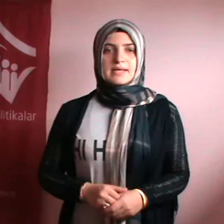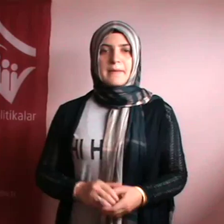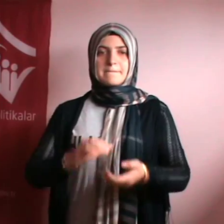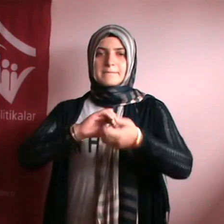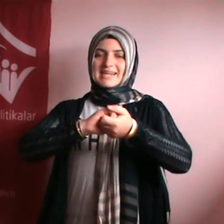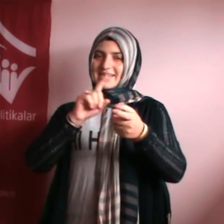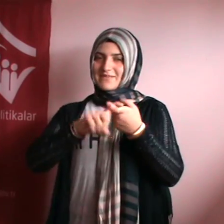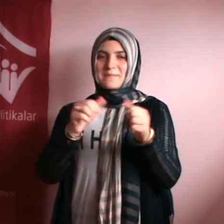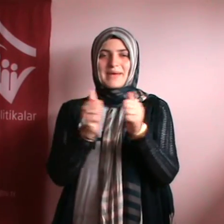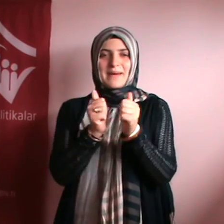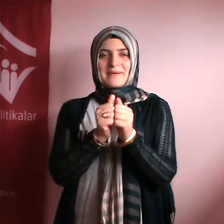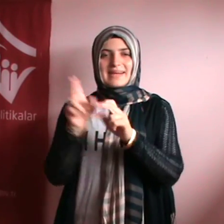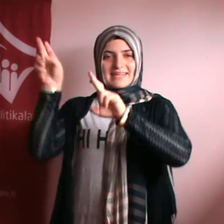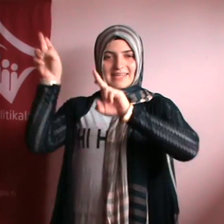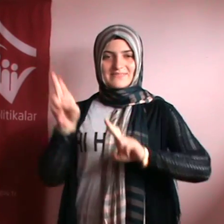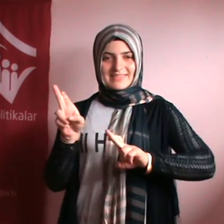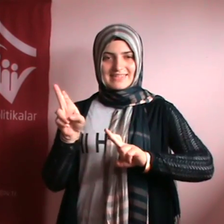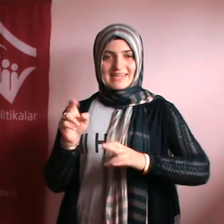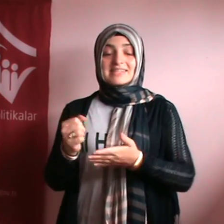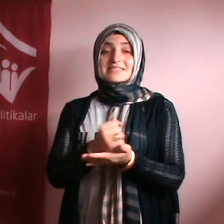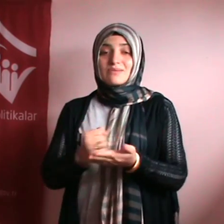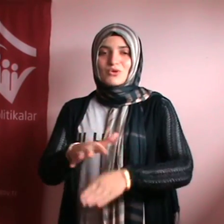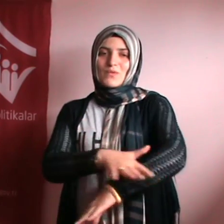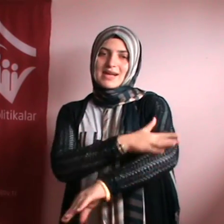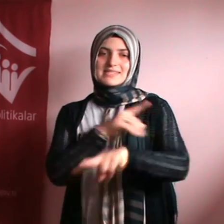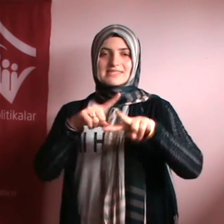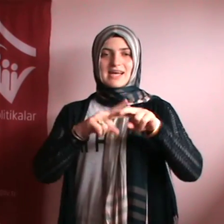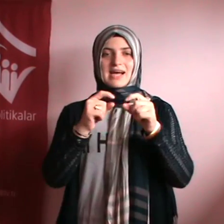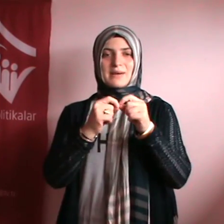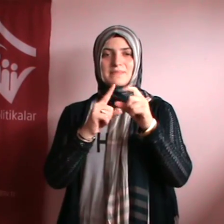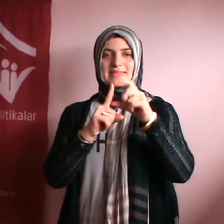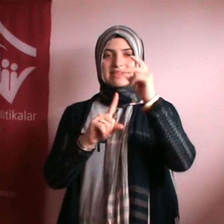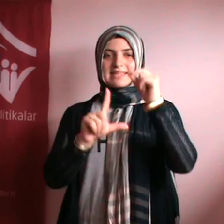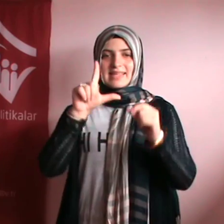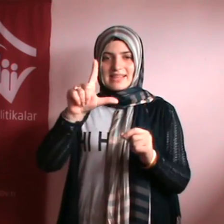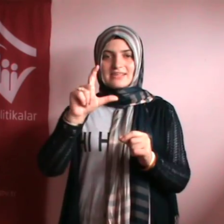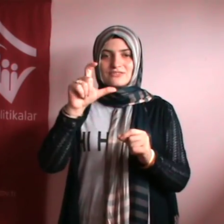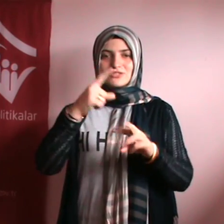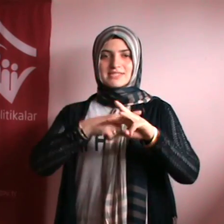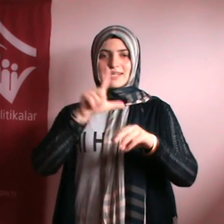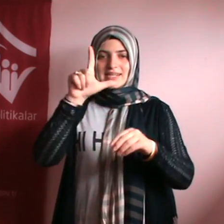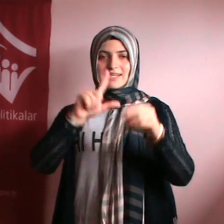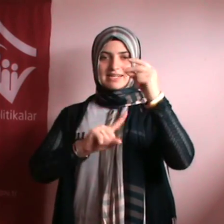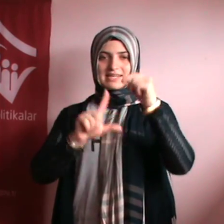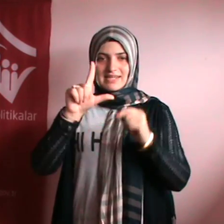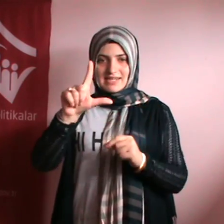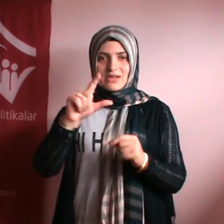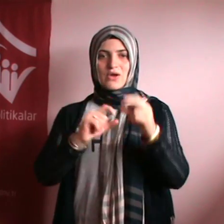Birlik ve Beraberlik İftarı Trabzon Valisi Abdil Celil Öz ve eşi Rukiye Öz, şehit yakınlarına, koruyucu ailelere,